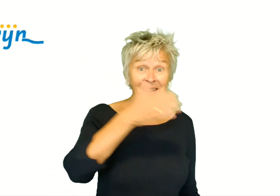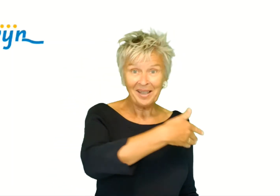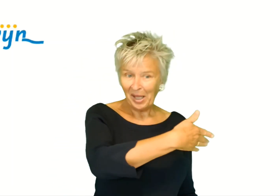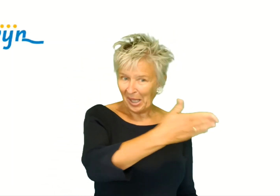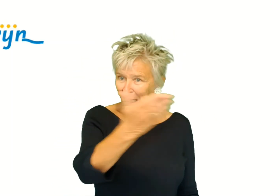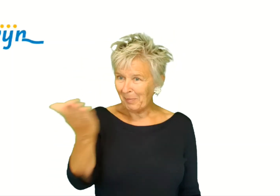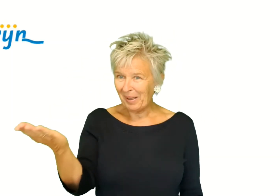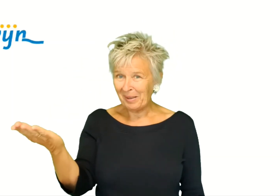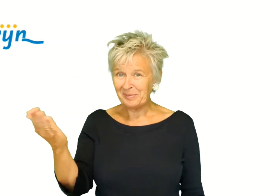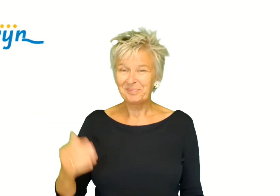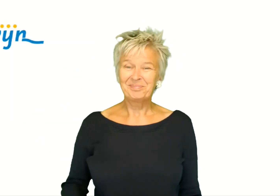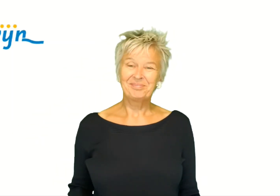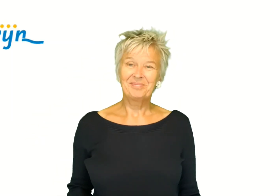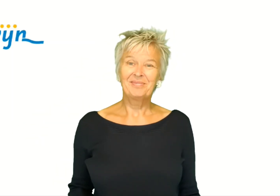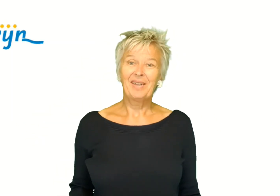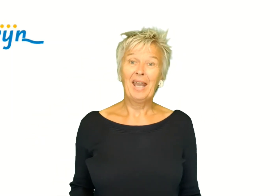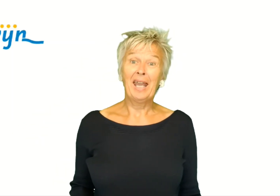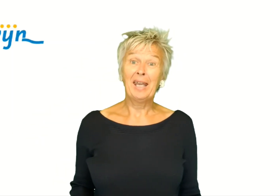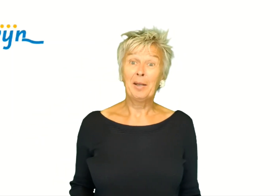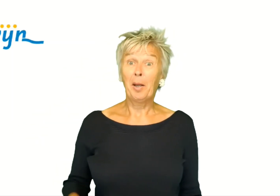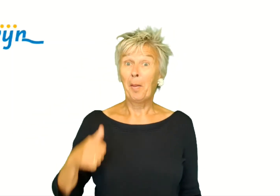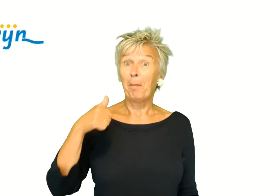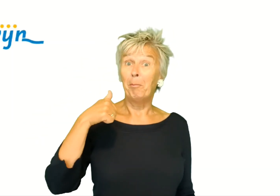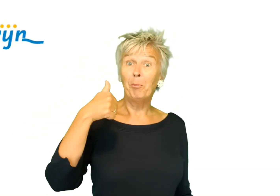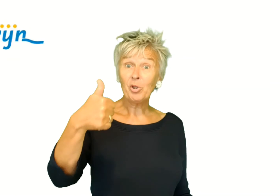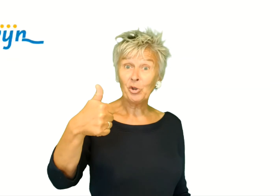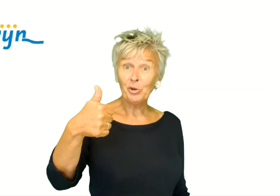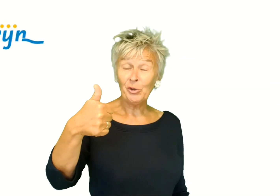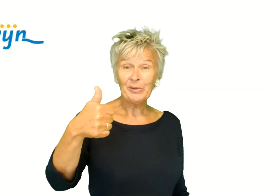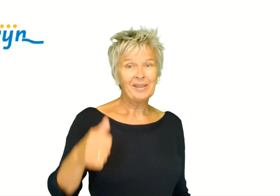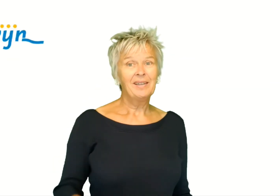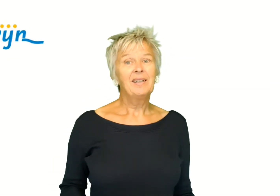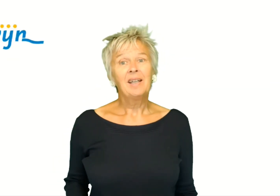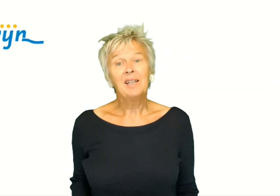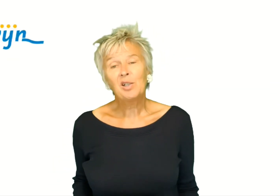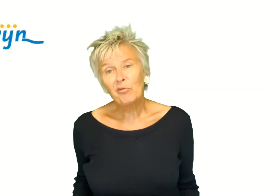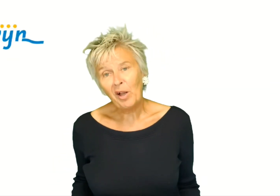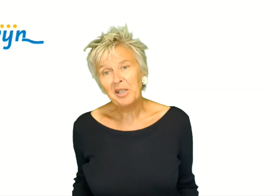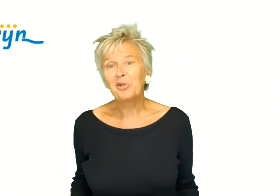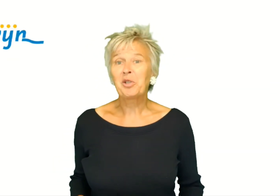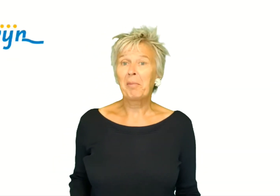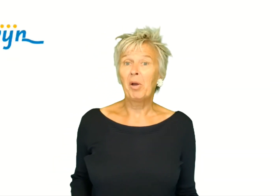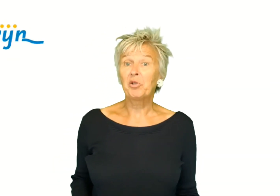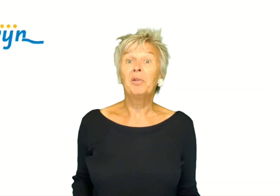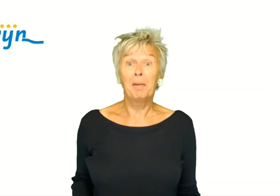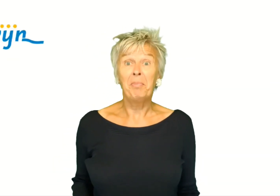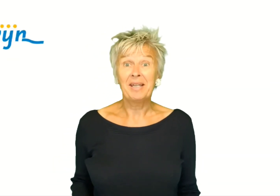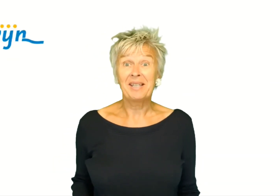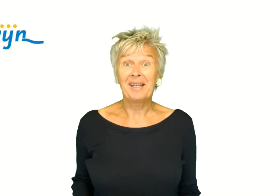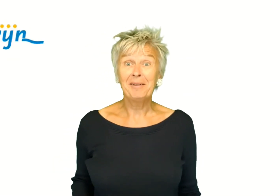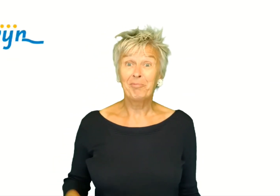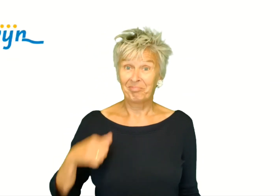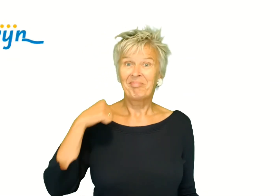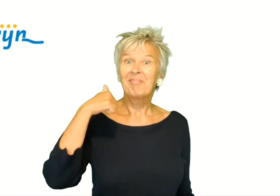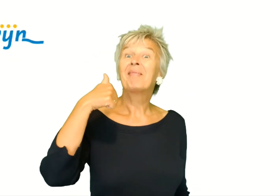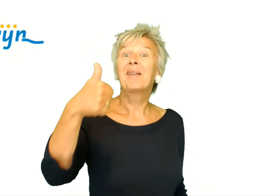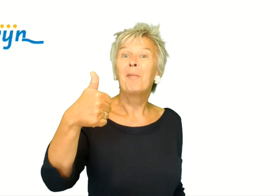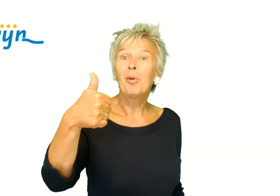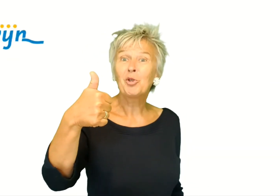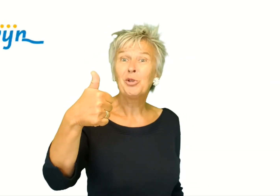Dag. Allemaal. En mozzel. In dit geval is het dus echt mozzel het beste.